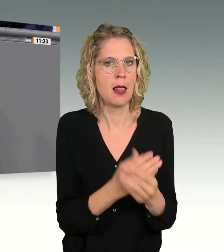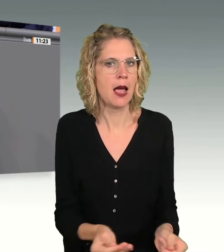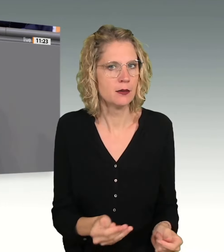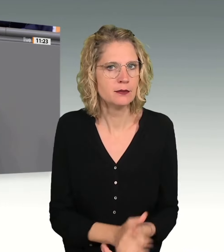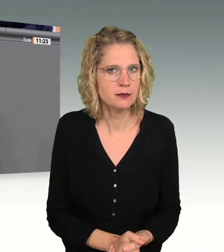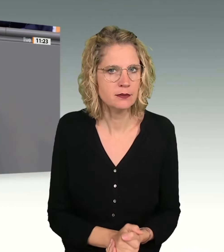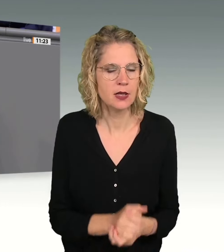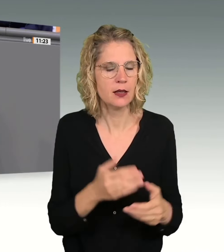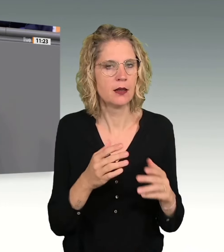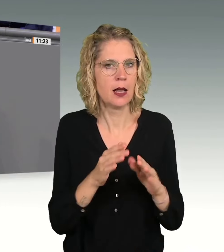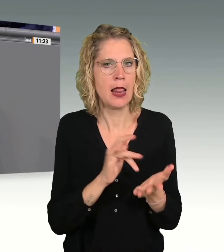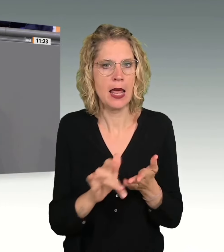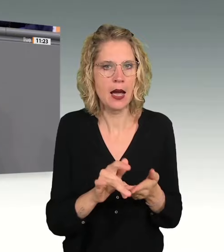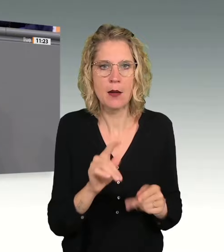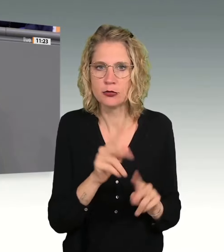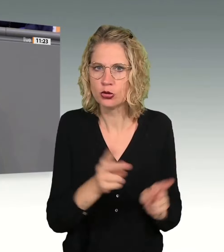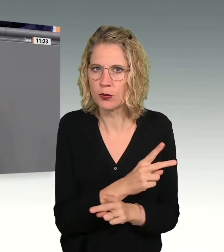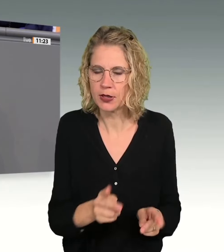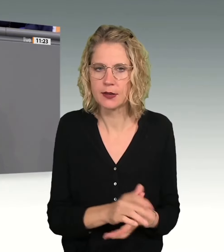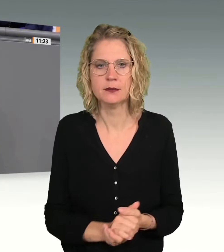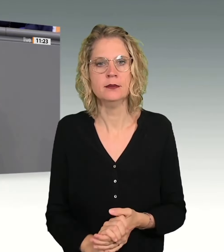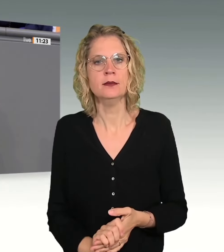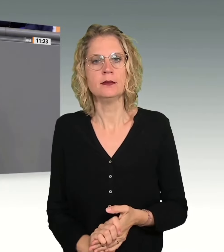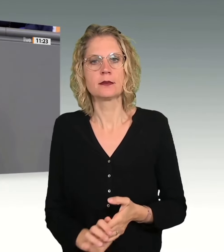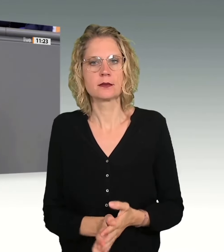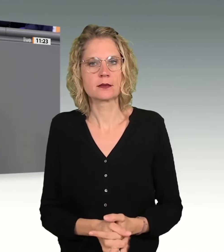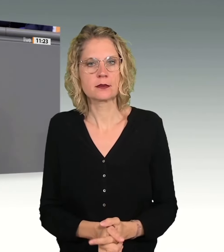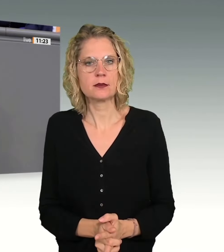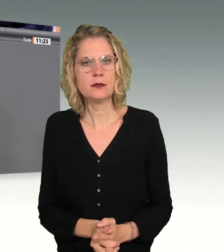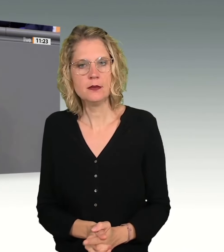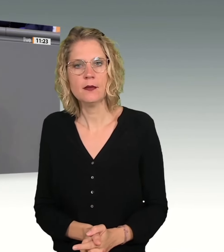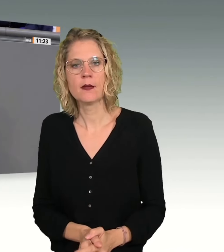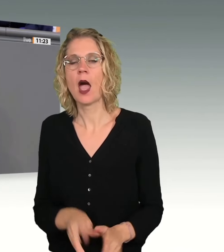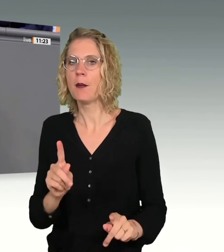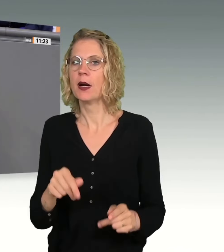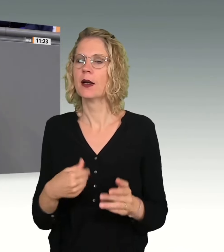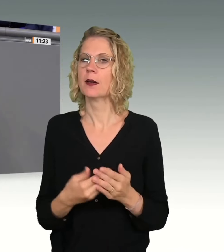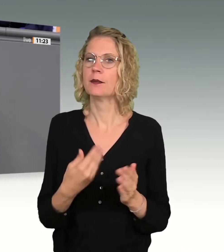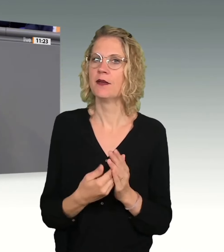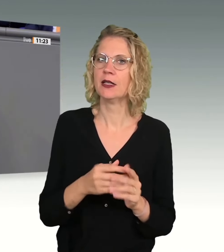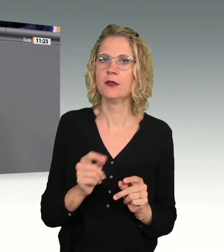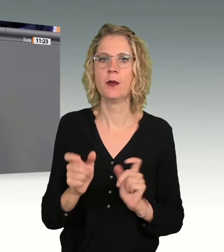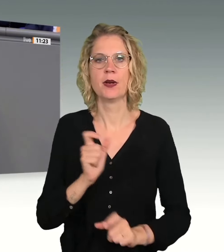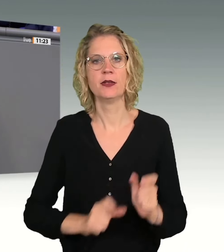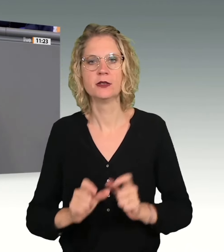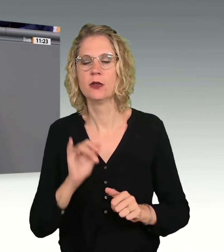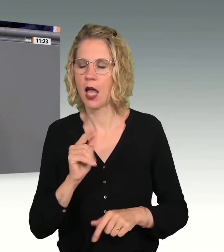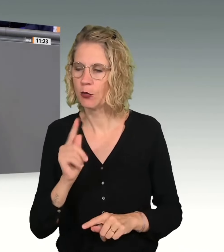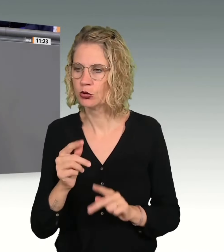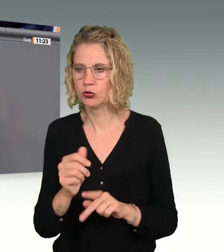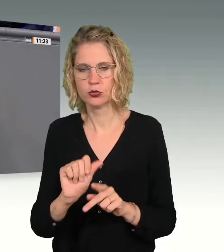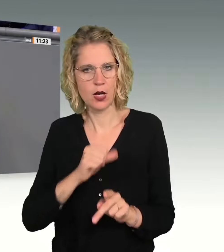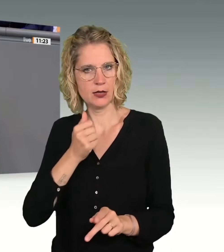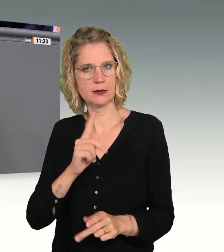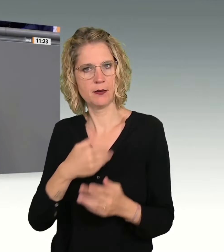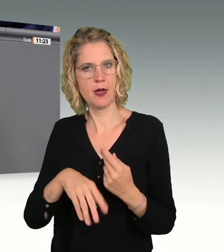die zwar komplizierter sind, aber wirkungsvoller. Ja, man muss zunächst Geld investieren. Ja, es dauert vielleicht